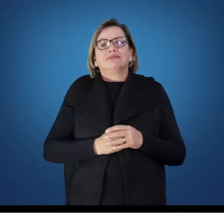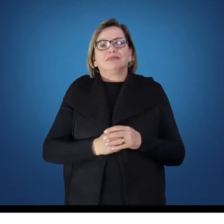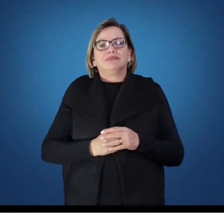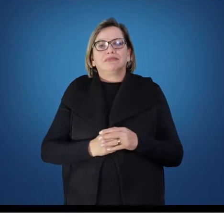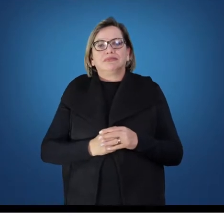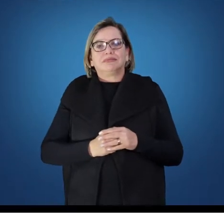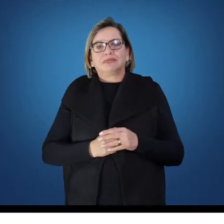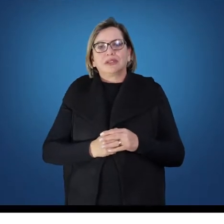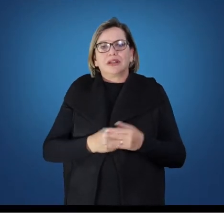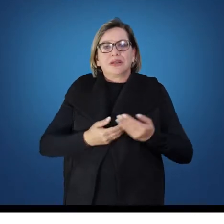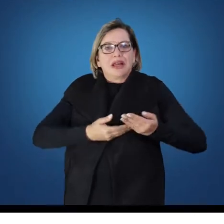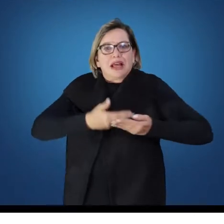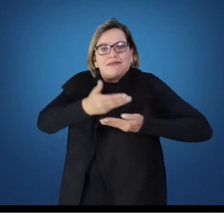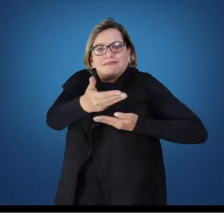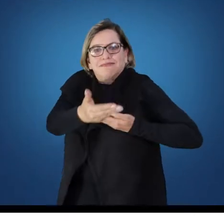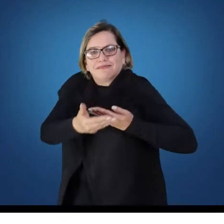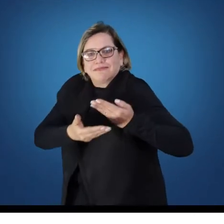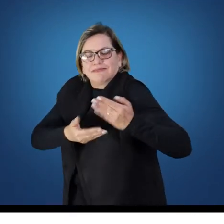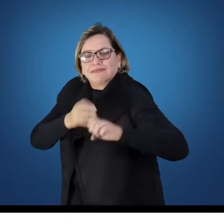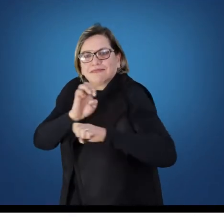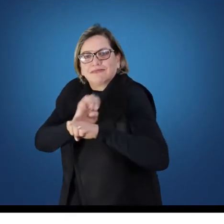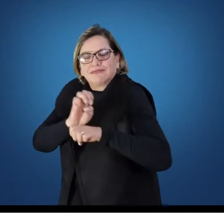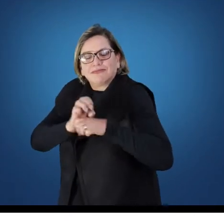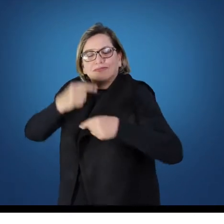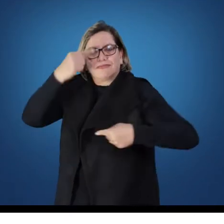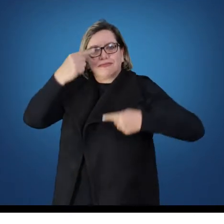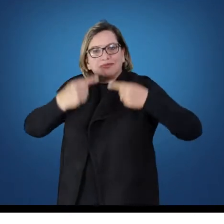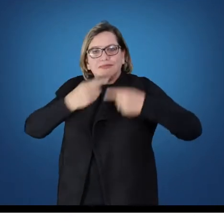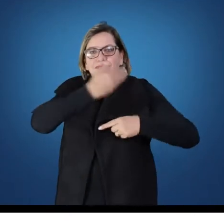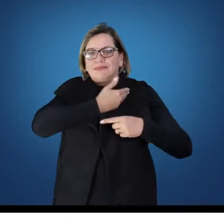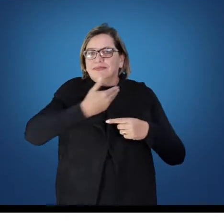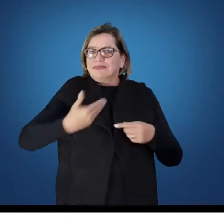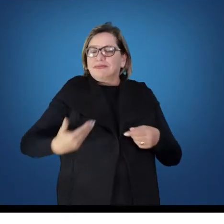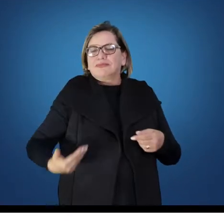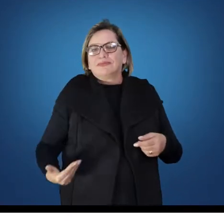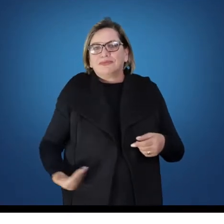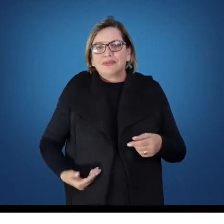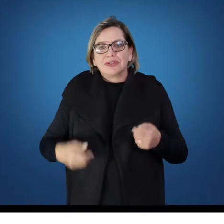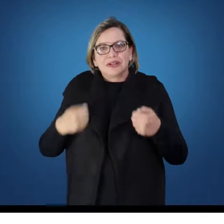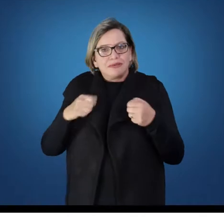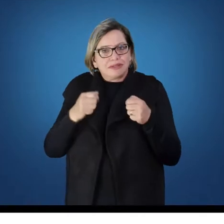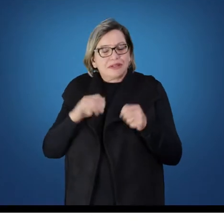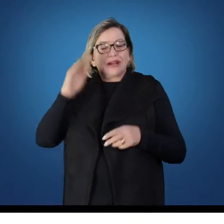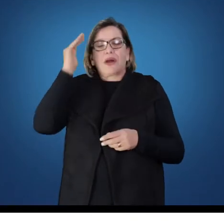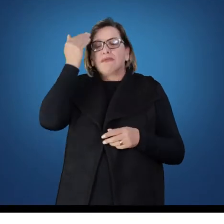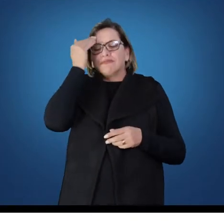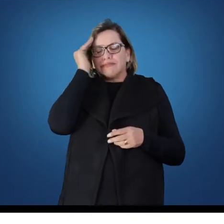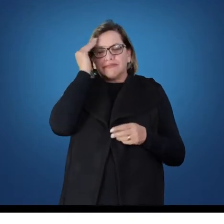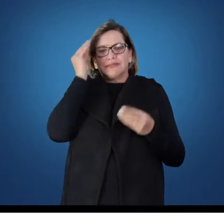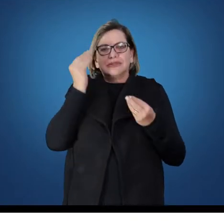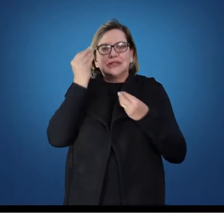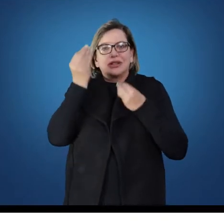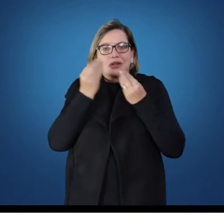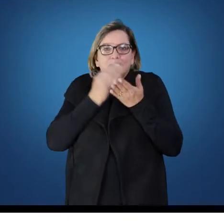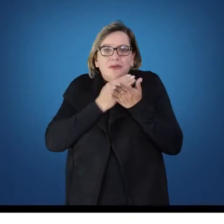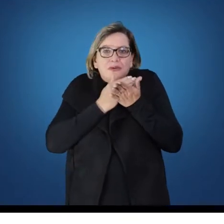A relação do Estado com as políticas públicas, ela tem que ser compreendida a partir de um movimento